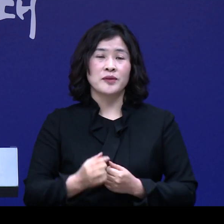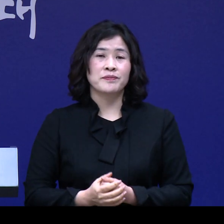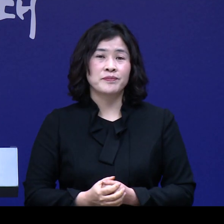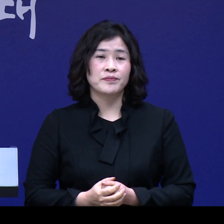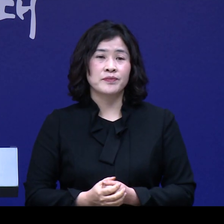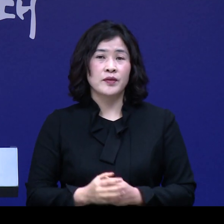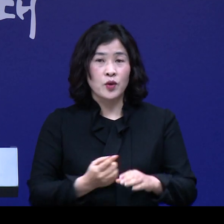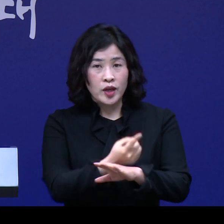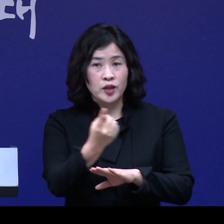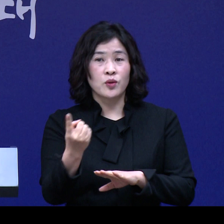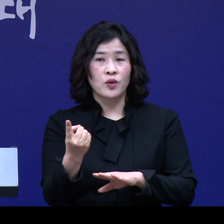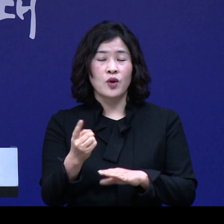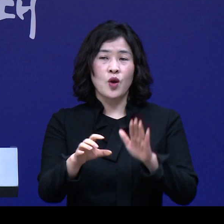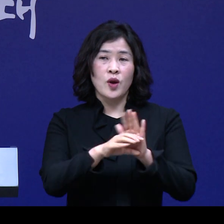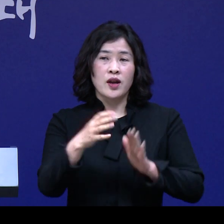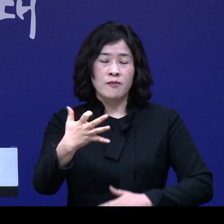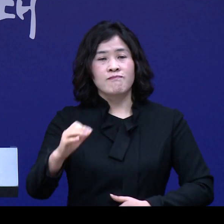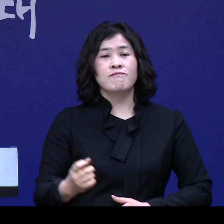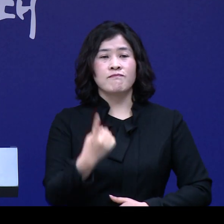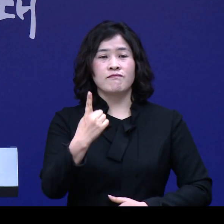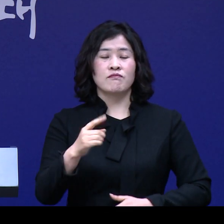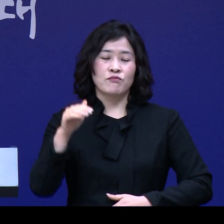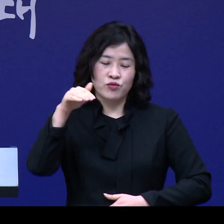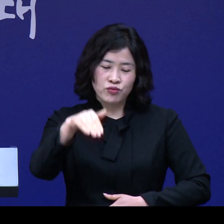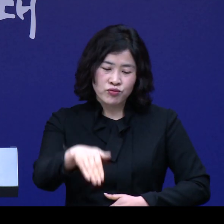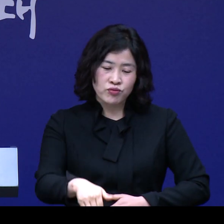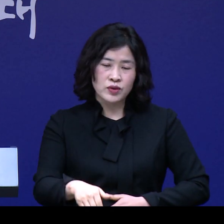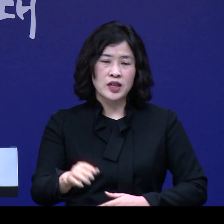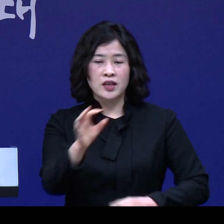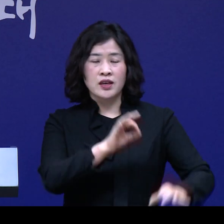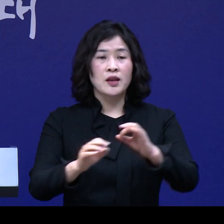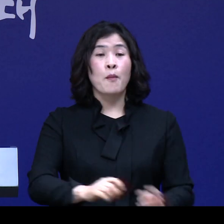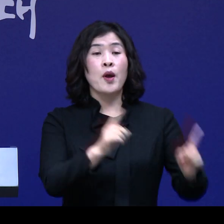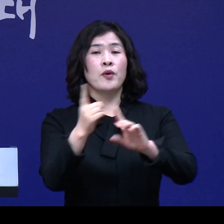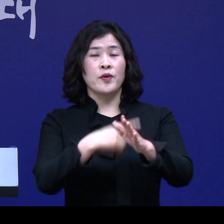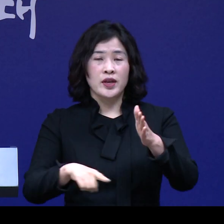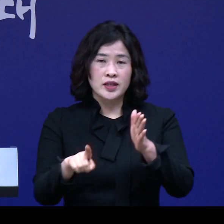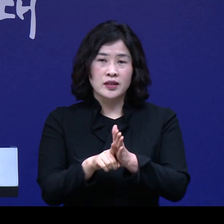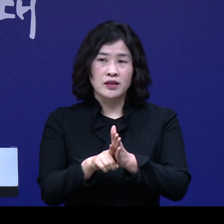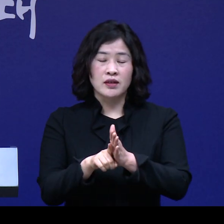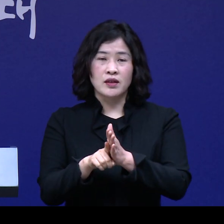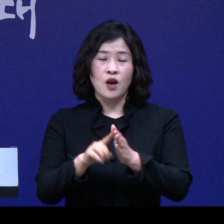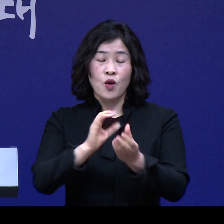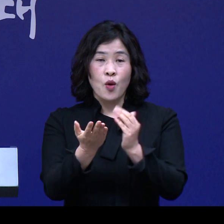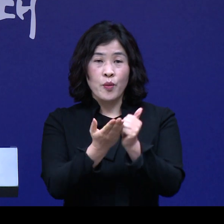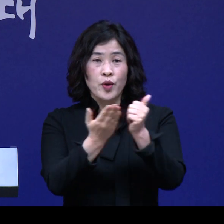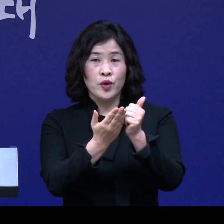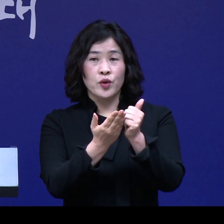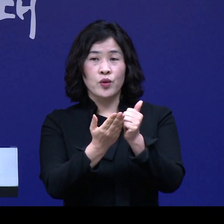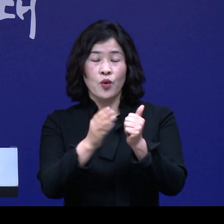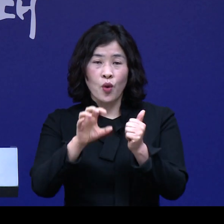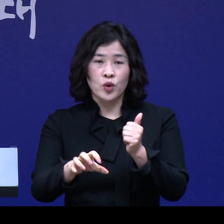이외에도 코로나19로 침체된 민생경제 회복을 위해서 화해농과 꽃과